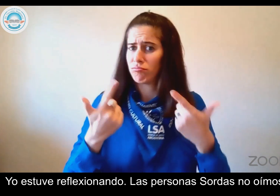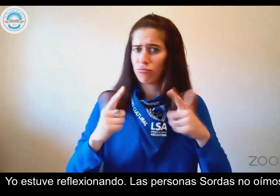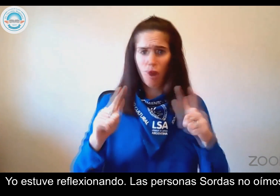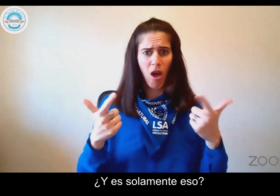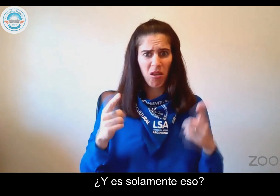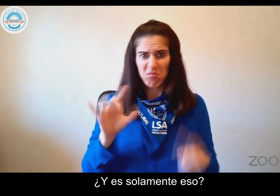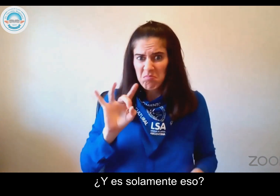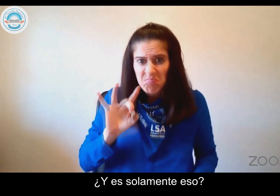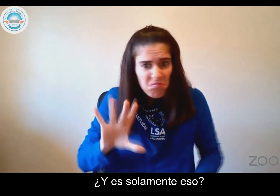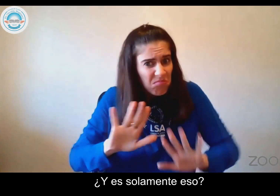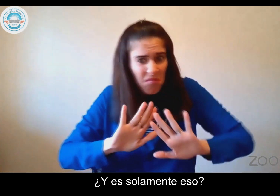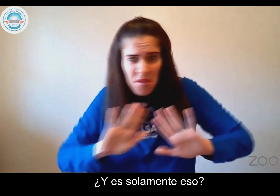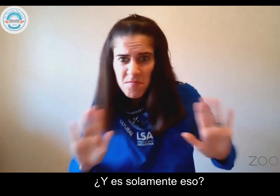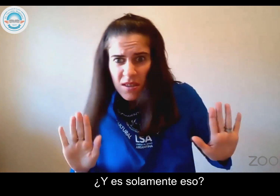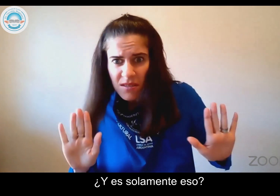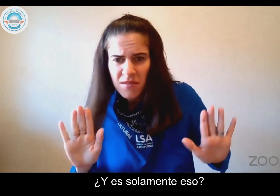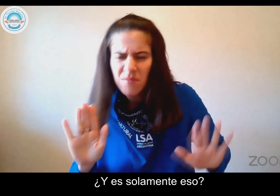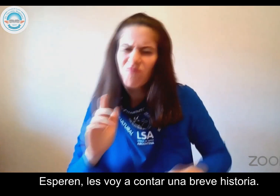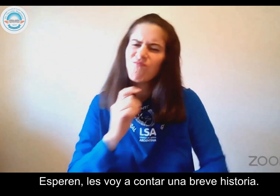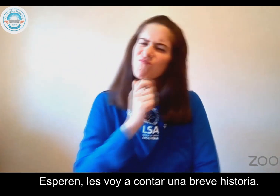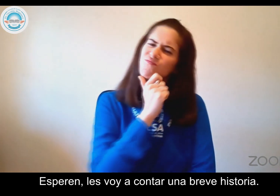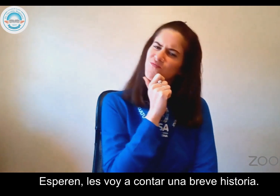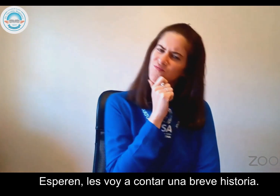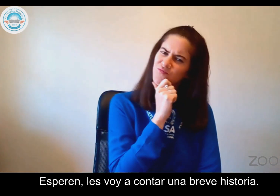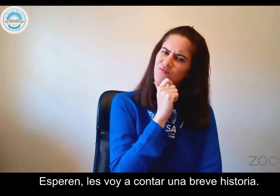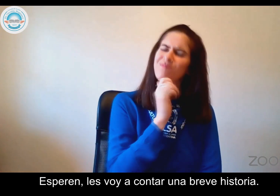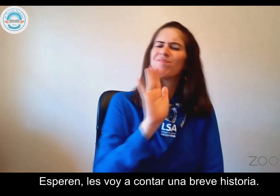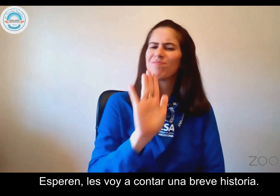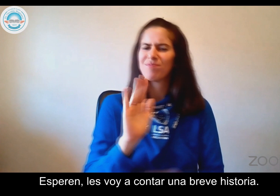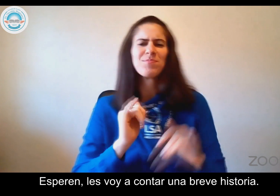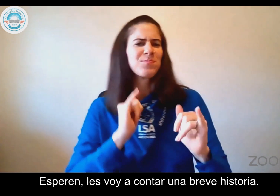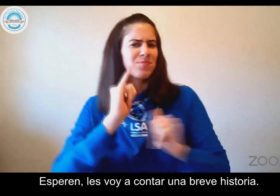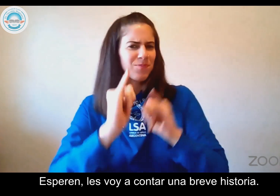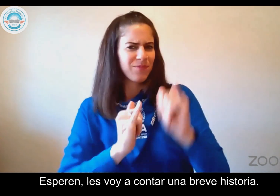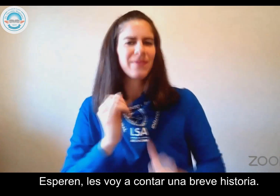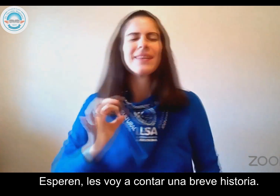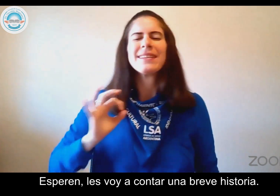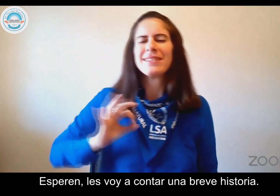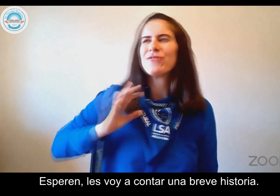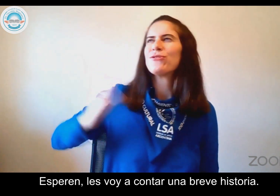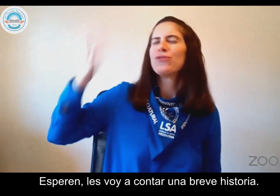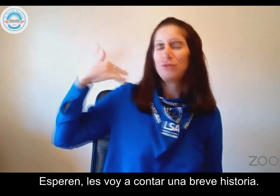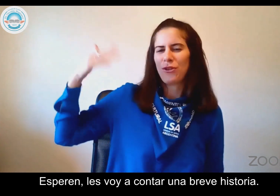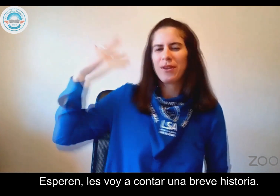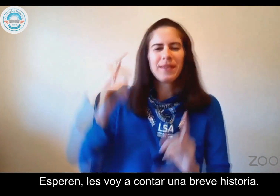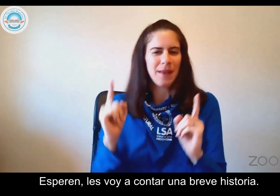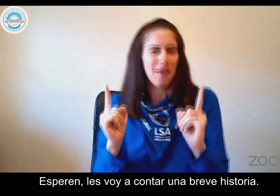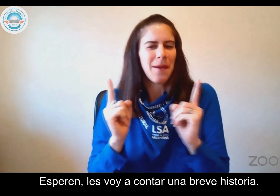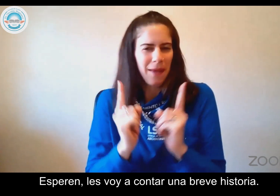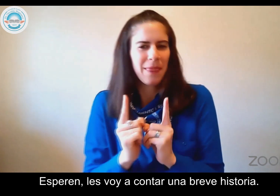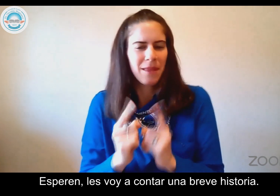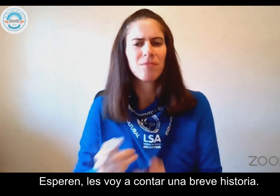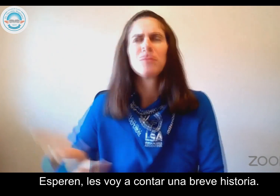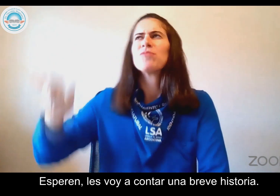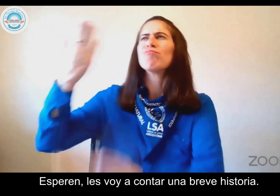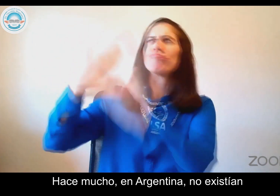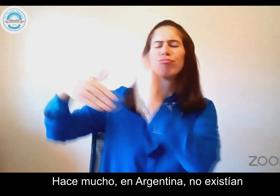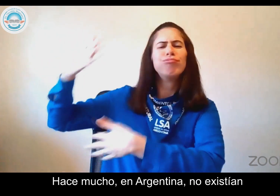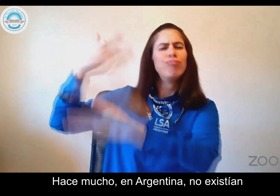solamente eso? Esperen, les voy a contar una breve historia. Hace mucho en la